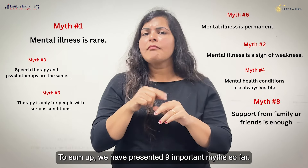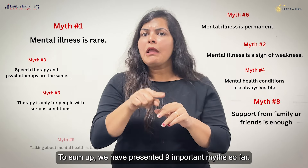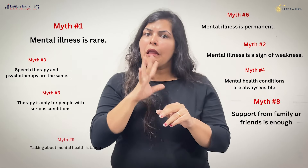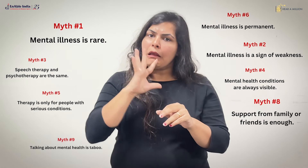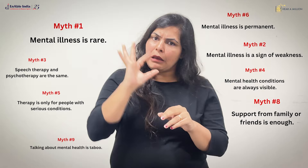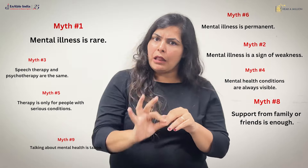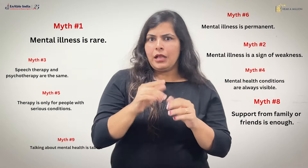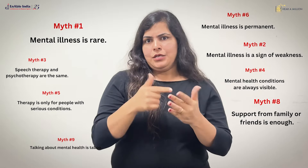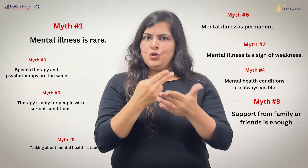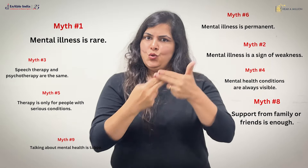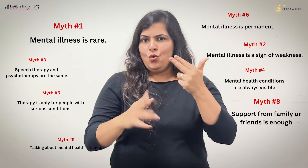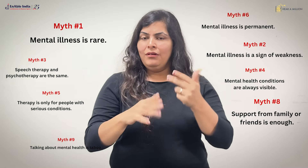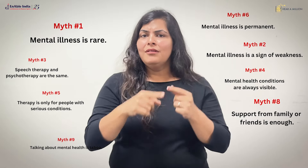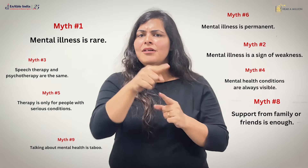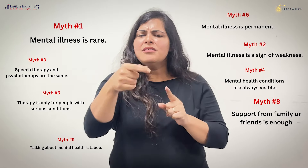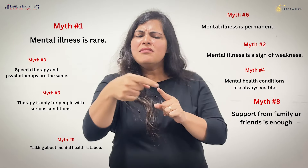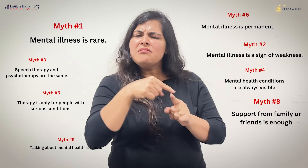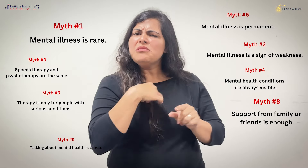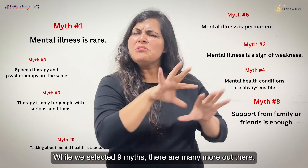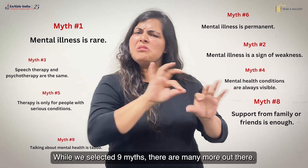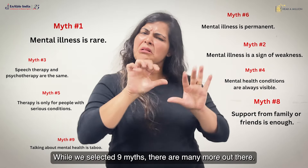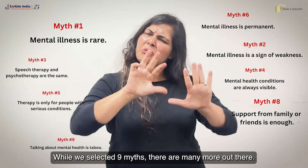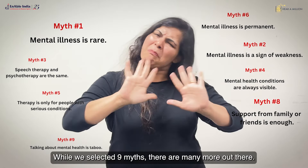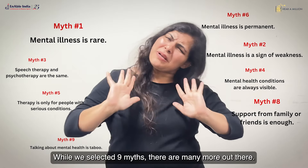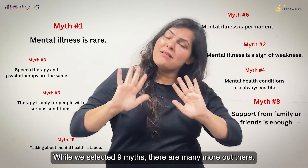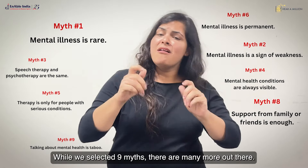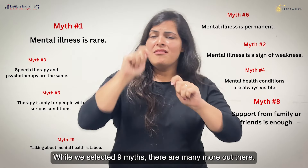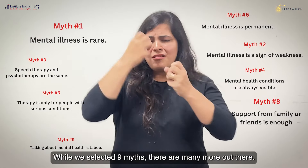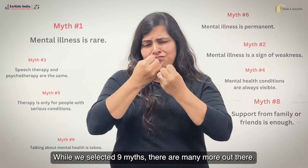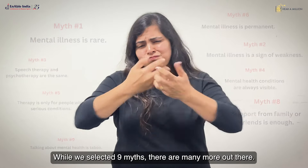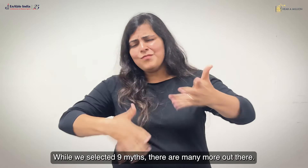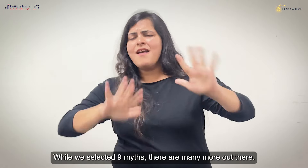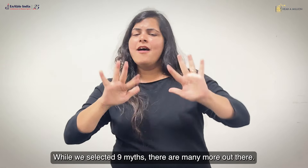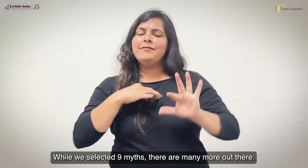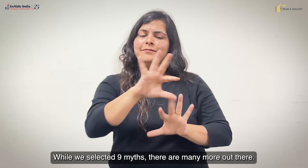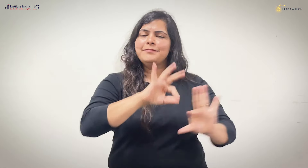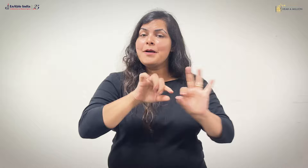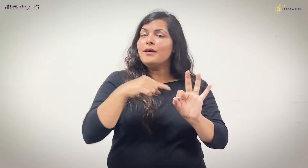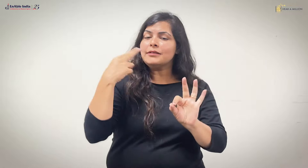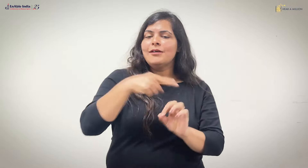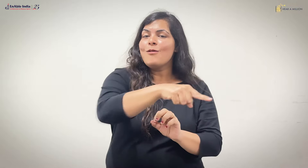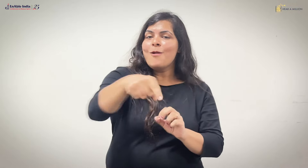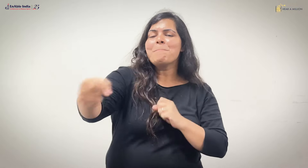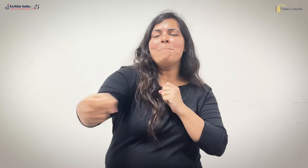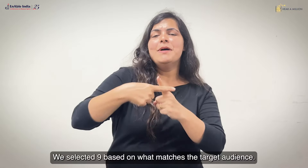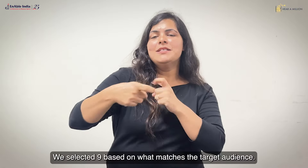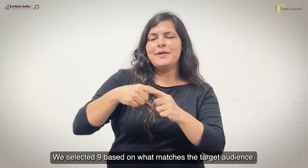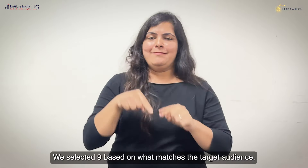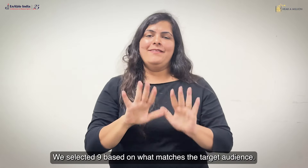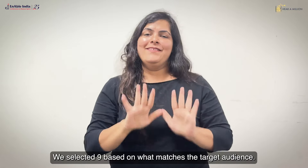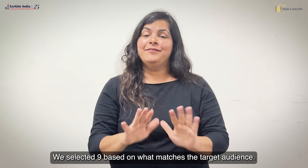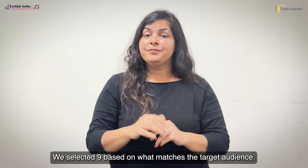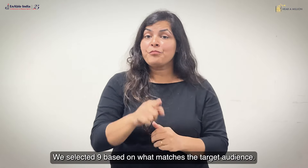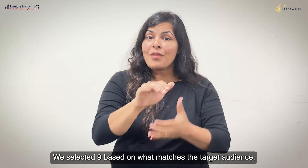सारे मिथक है. हमने लक्षित तर्शकों से मेल खाने वाली चीज़ों के आधार पर नौ का चयन किया. इन्हें अपने